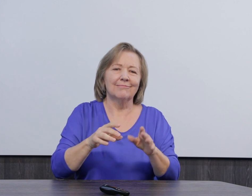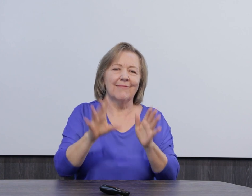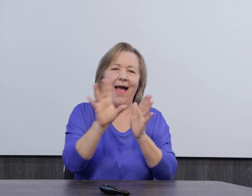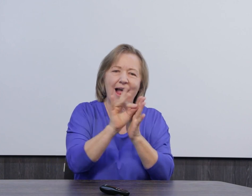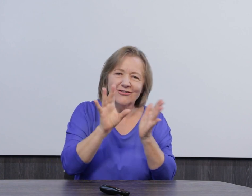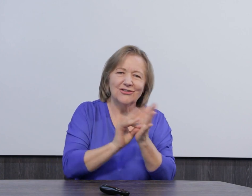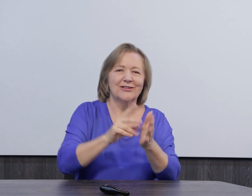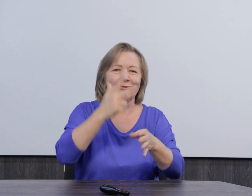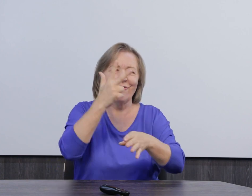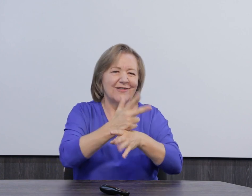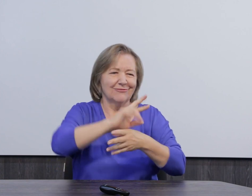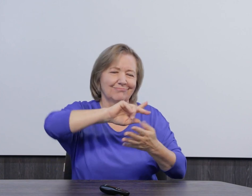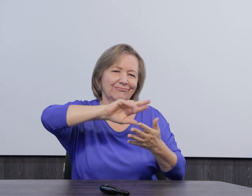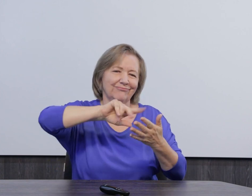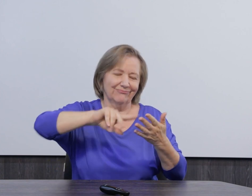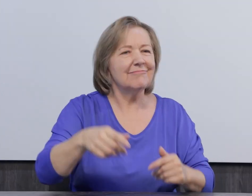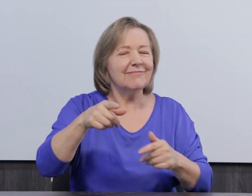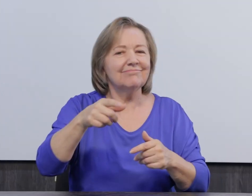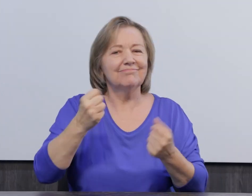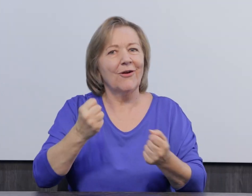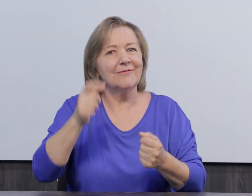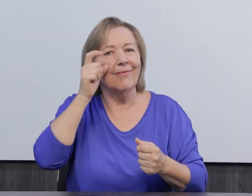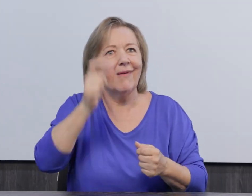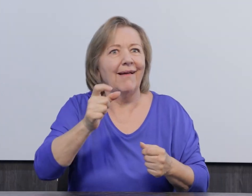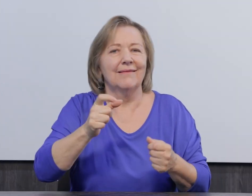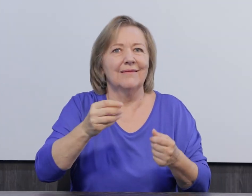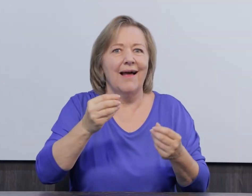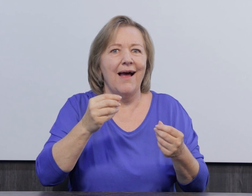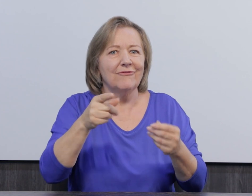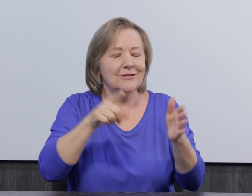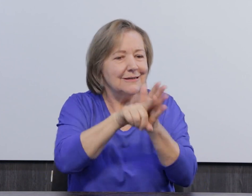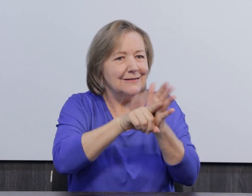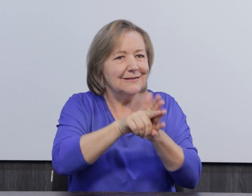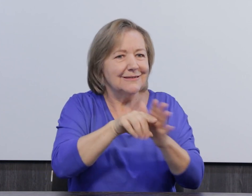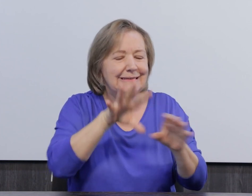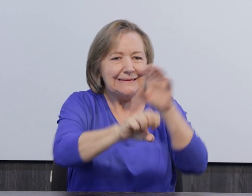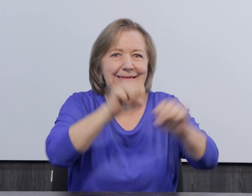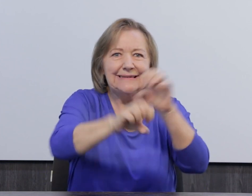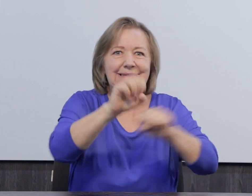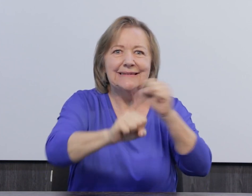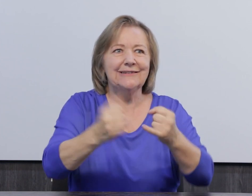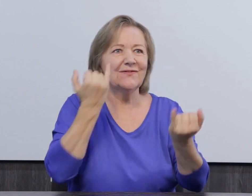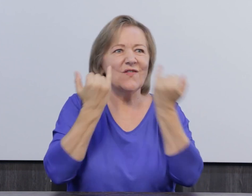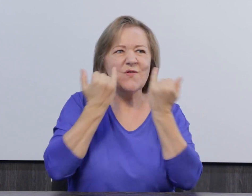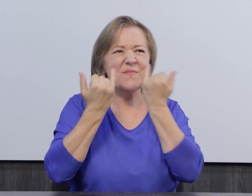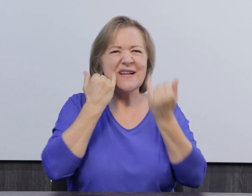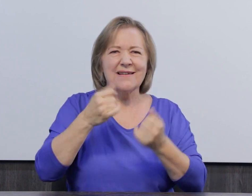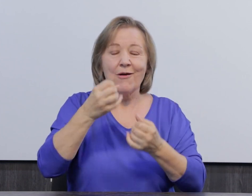Então, vou estar disponibilizando diversos artigos com esses temas. Então, se tiverem mais interesse, para que vocês possam se aprofundar